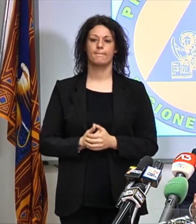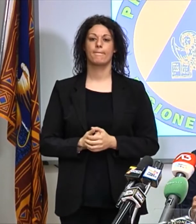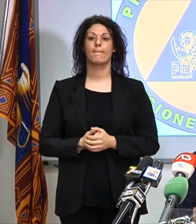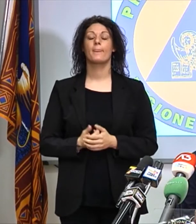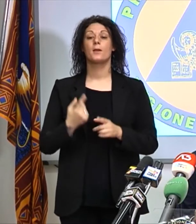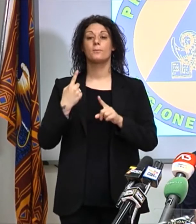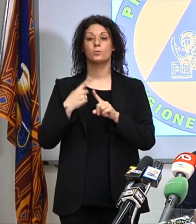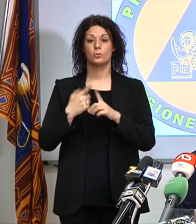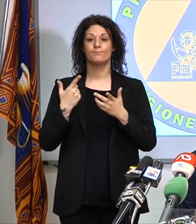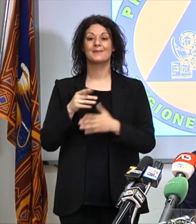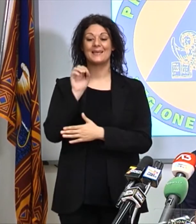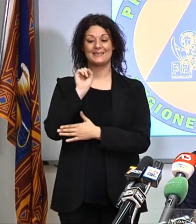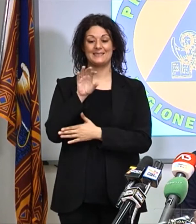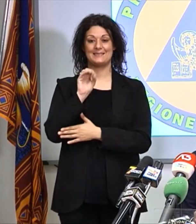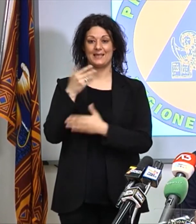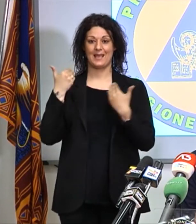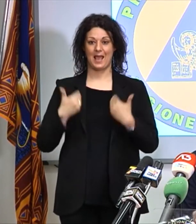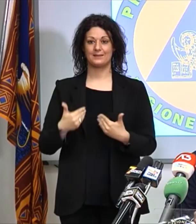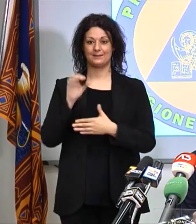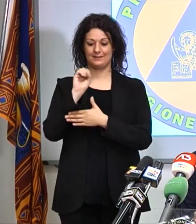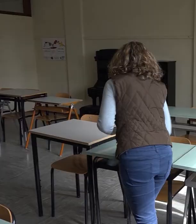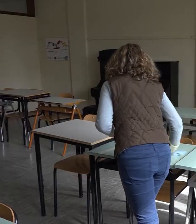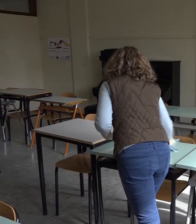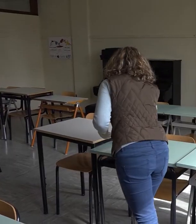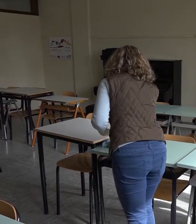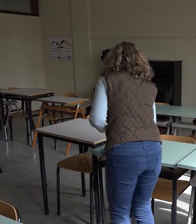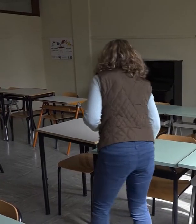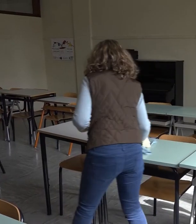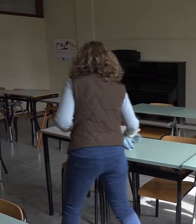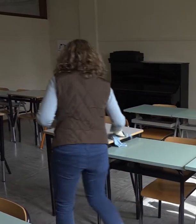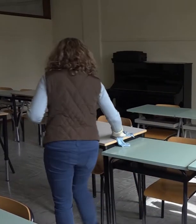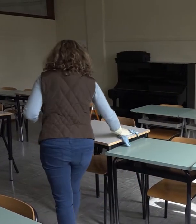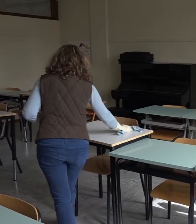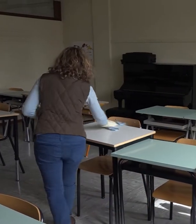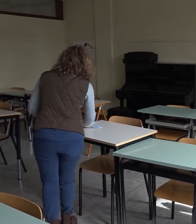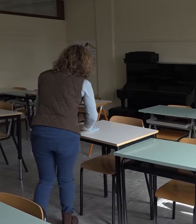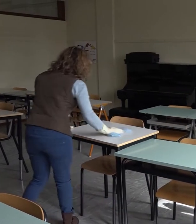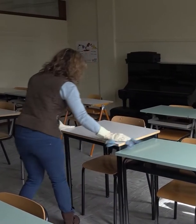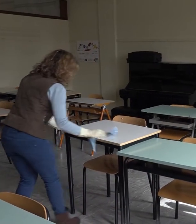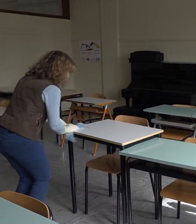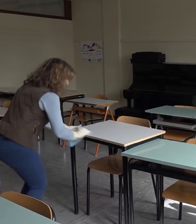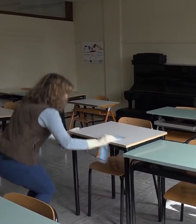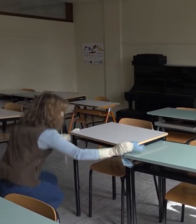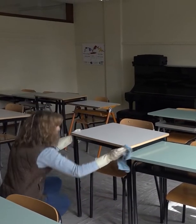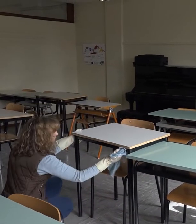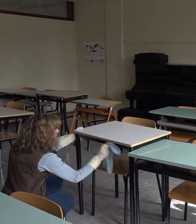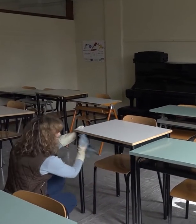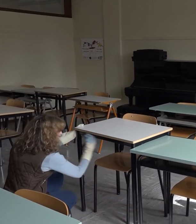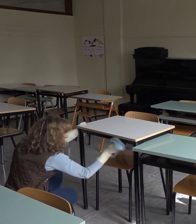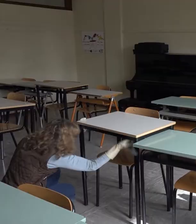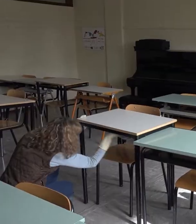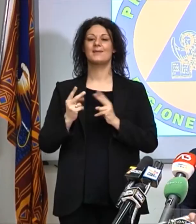dall'insegnante che insegna deve essere almeno di due metri. La mascherina non la si porta durante le lezioni.